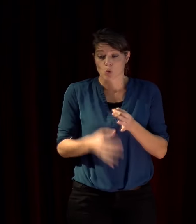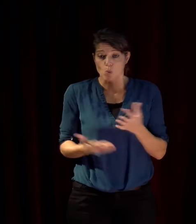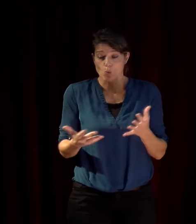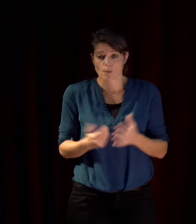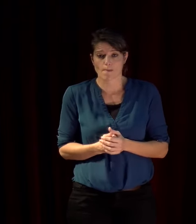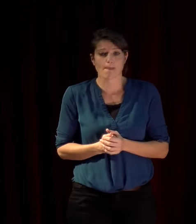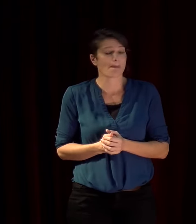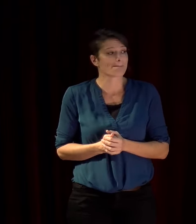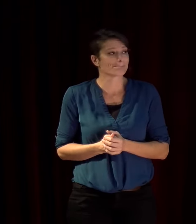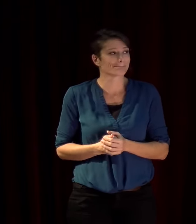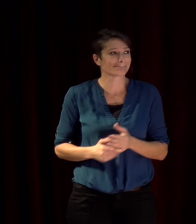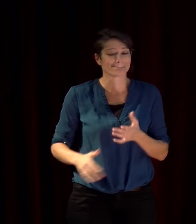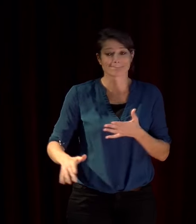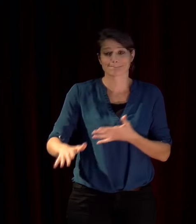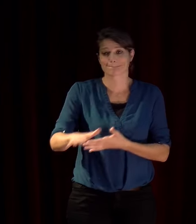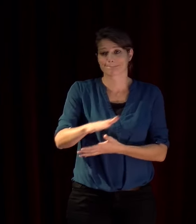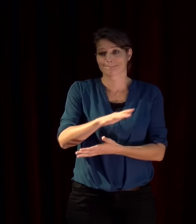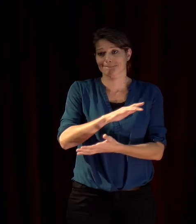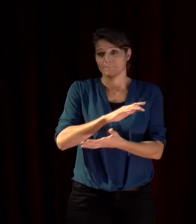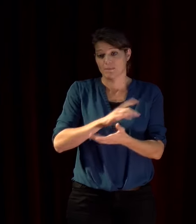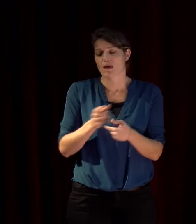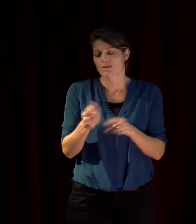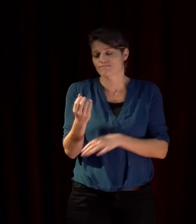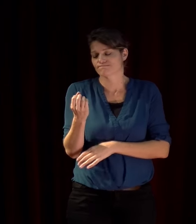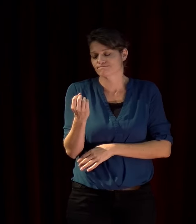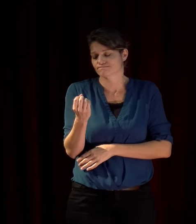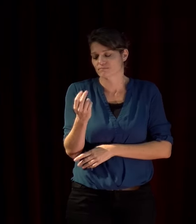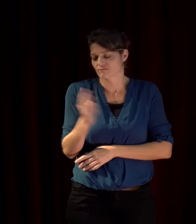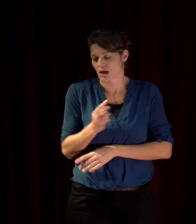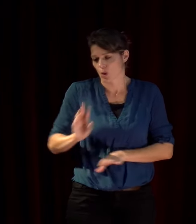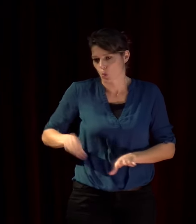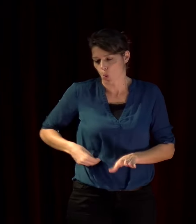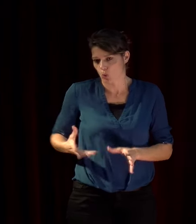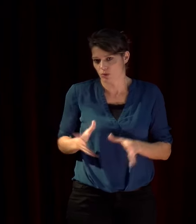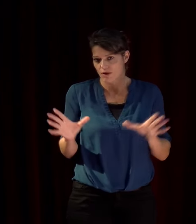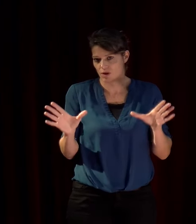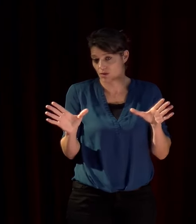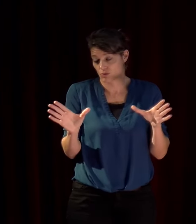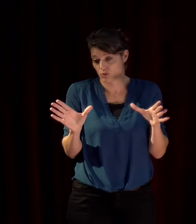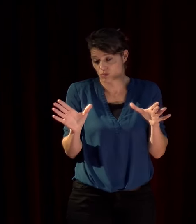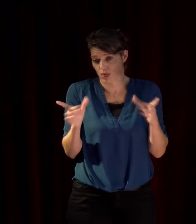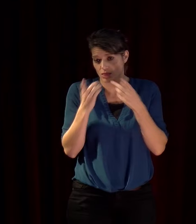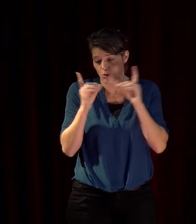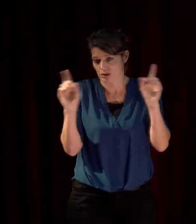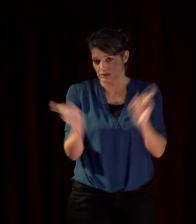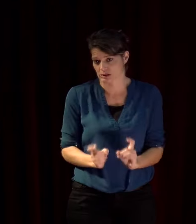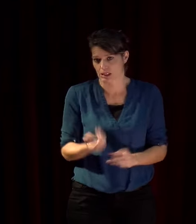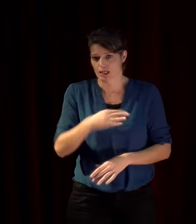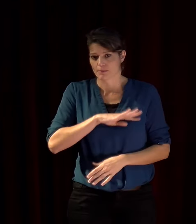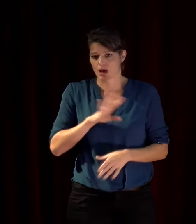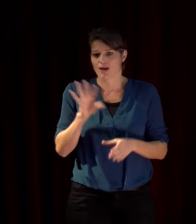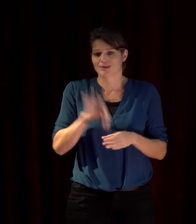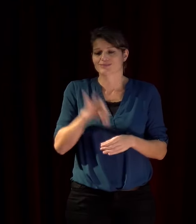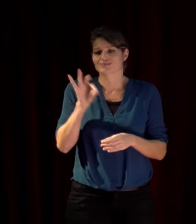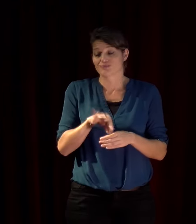démocratie en Europe est cependant l'abstention d'une grande partie du corps électoral européen surtout de la part